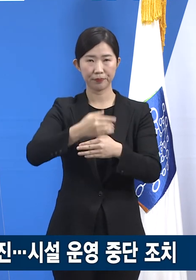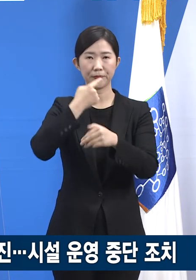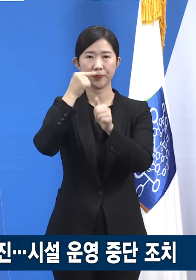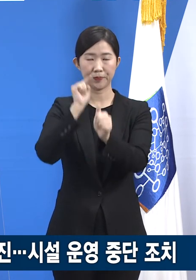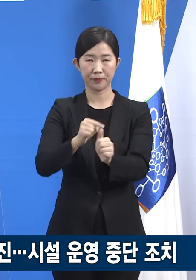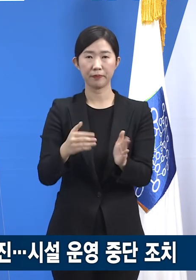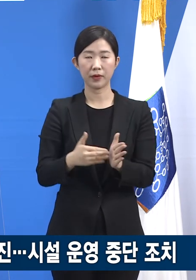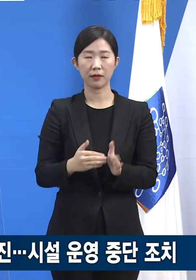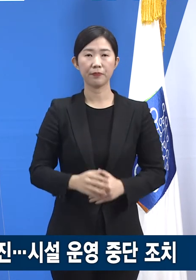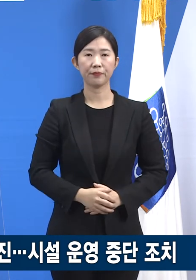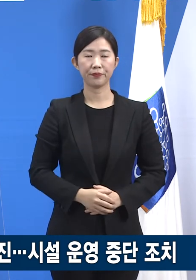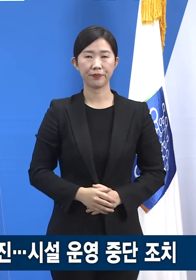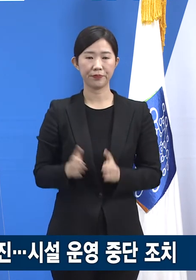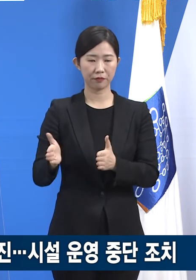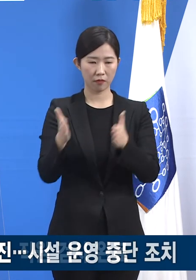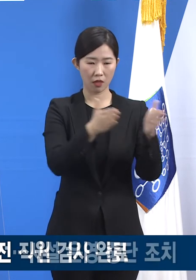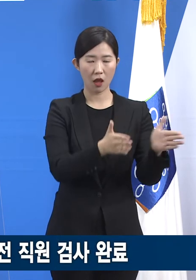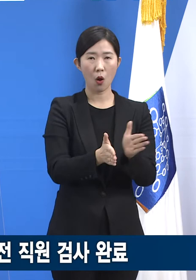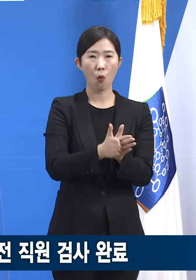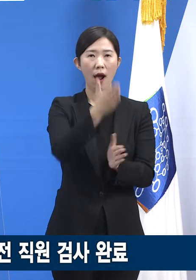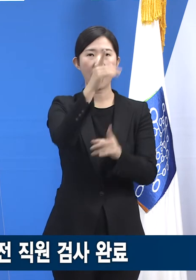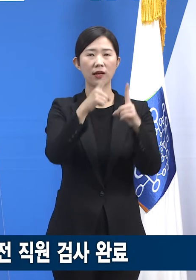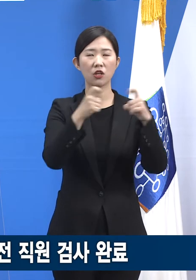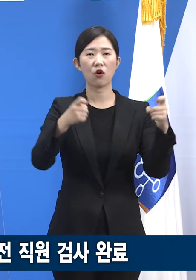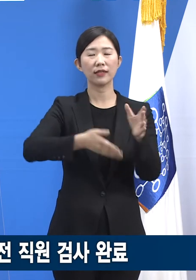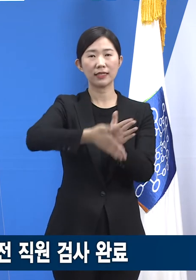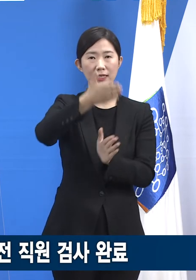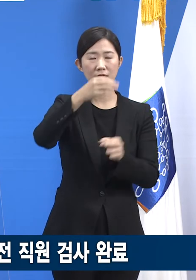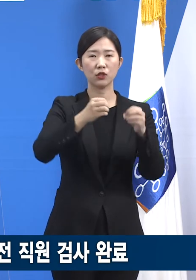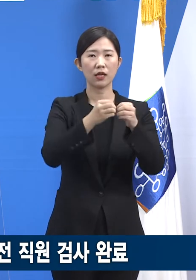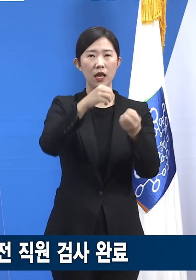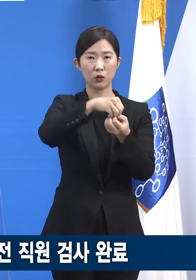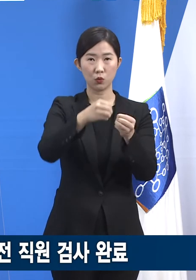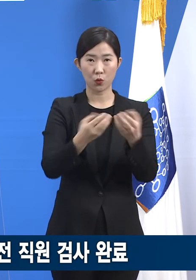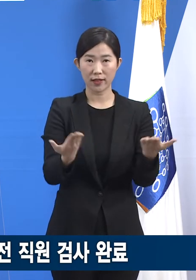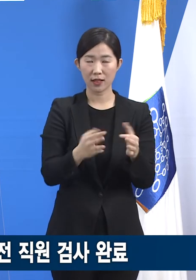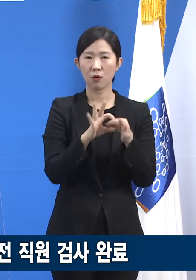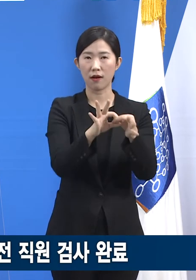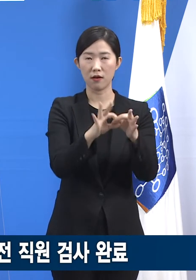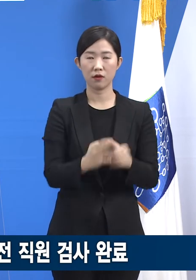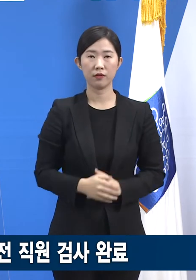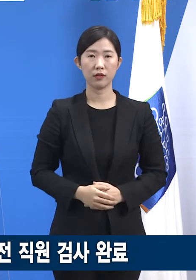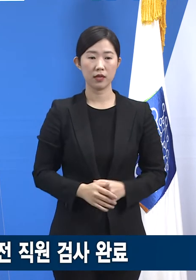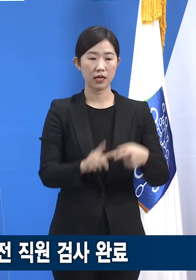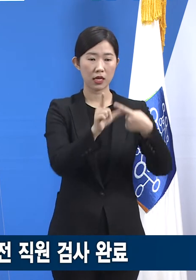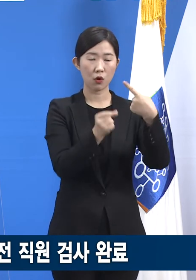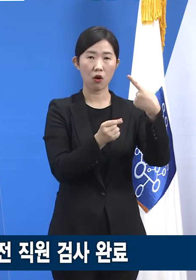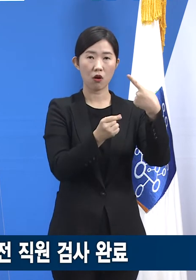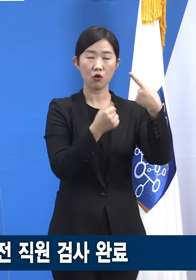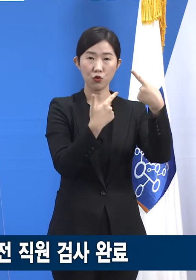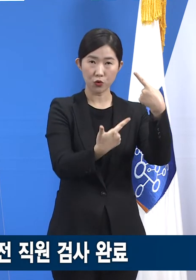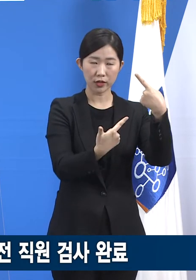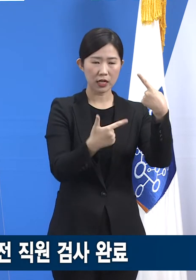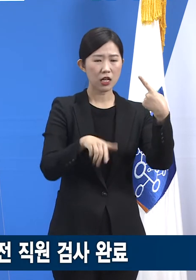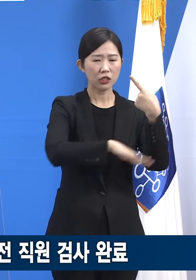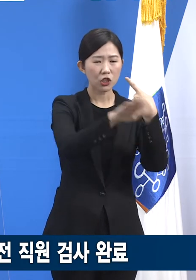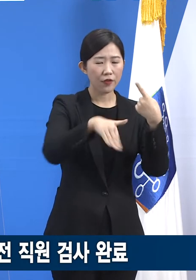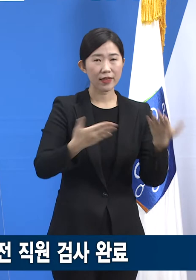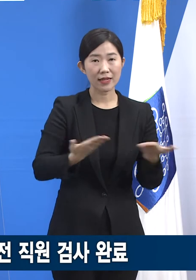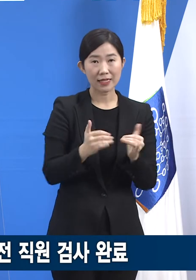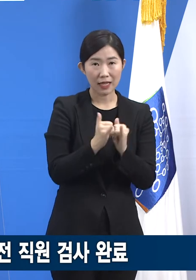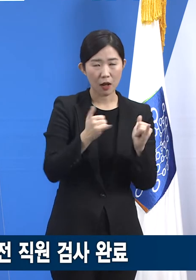화성시 소재 제조업체 관련 확진 상황입니다. 지난 6일 전 직원 대상 전수검사에서